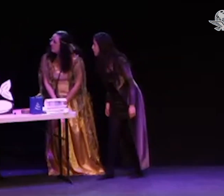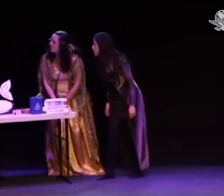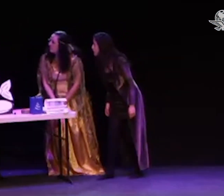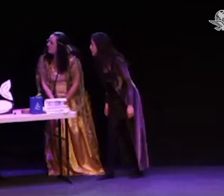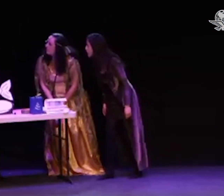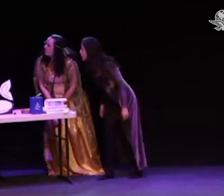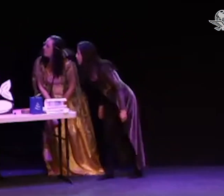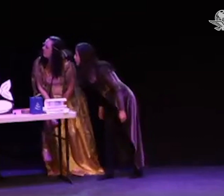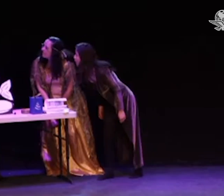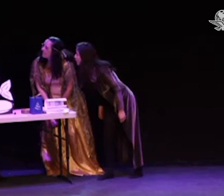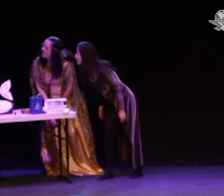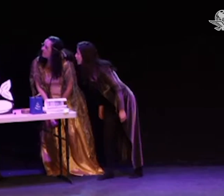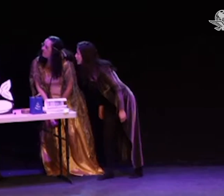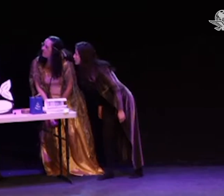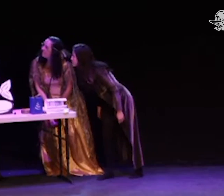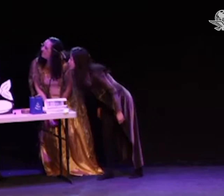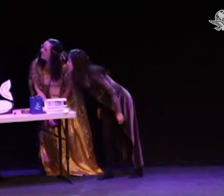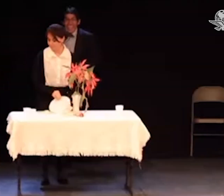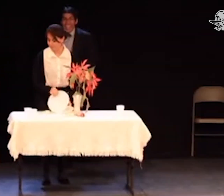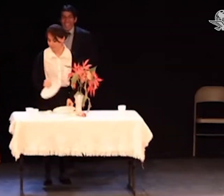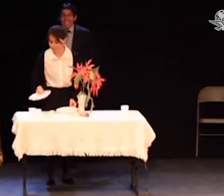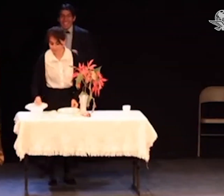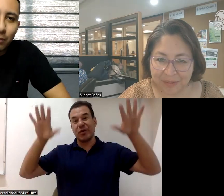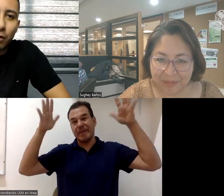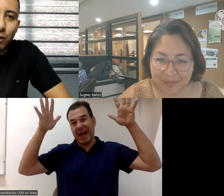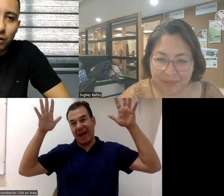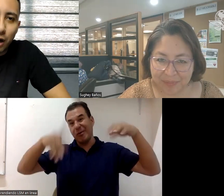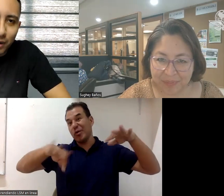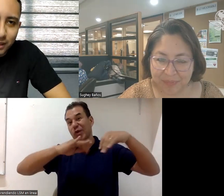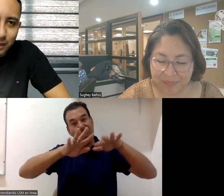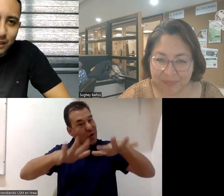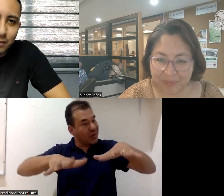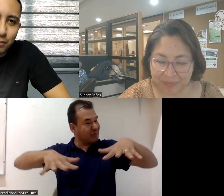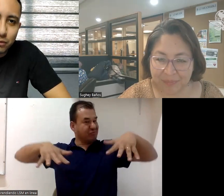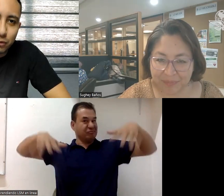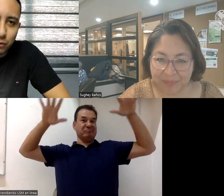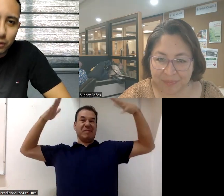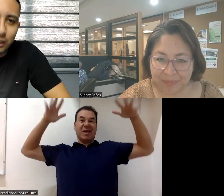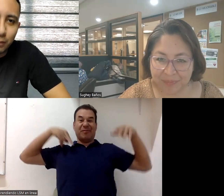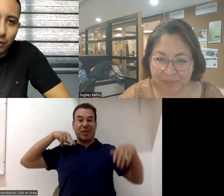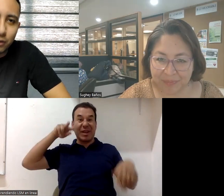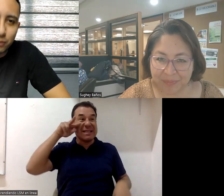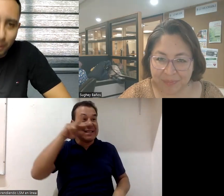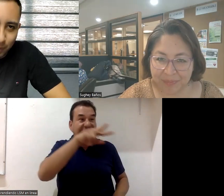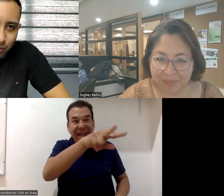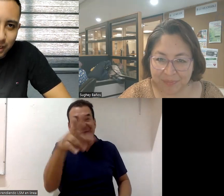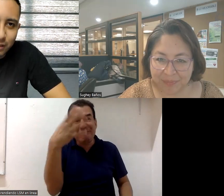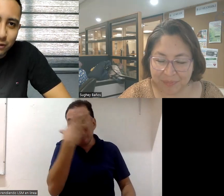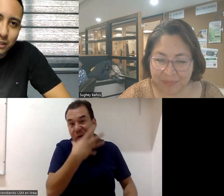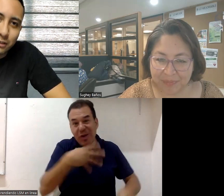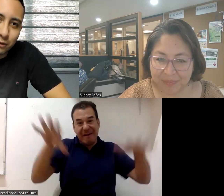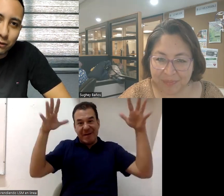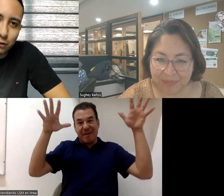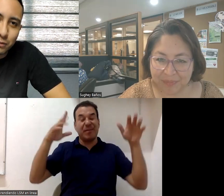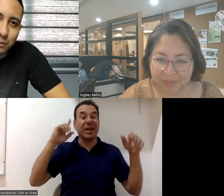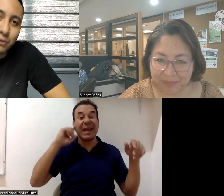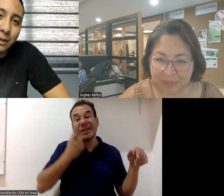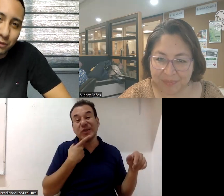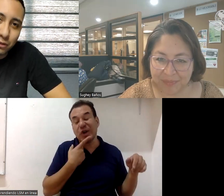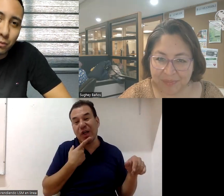que les ayuden a decir si les gustó una obra Cuando la obra termina pues todo el público suele aplaudir entonces es cuando nosotros vemos que pues estuvo